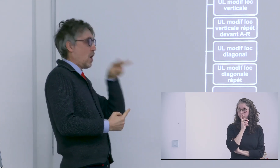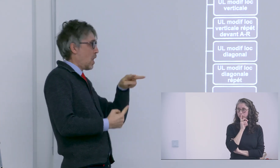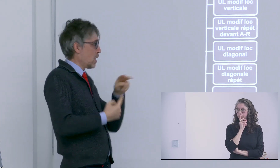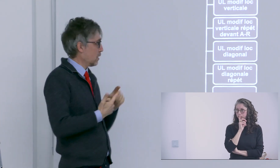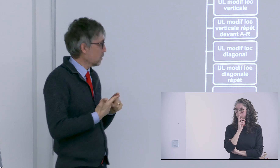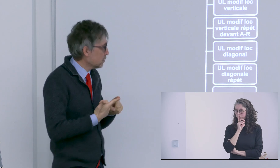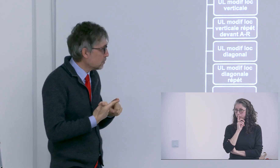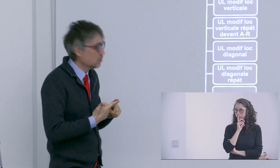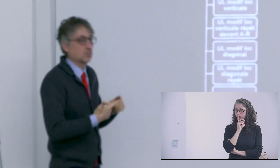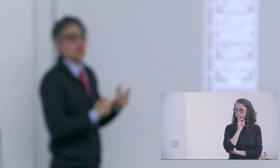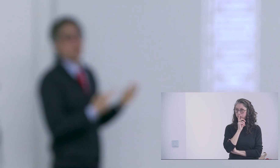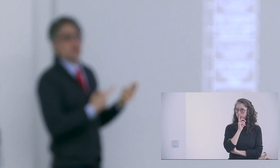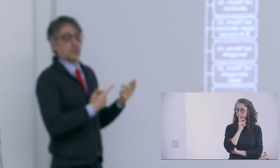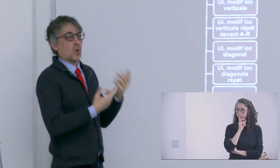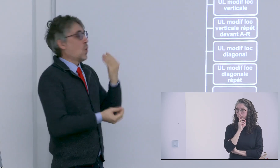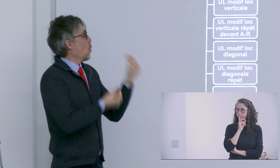voir